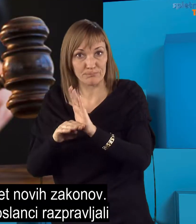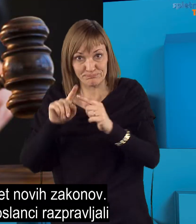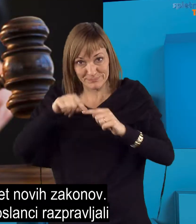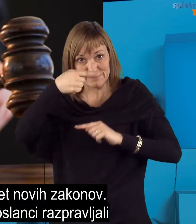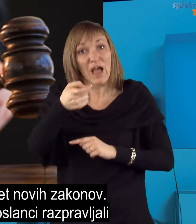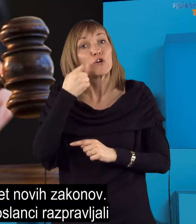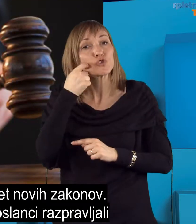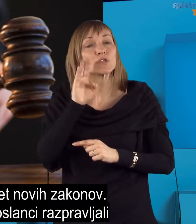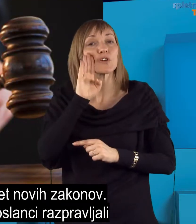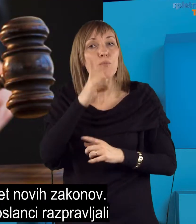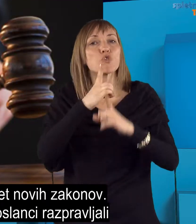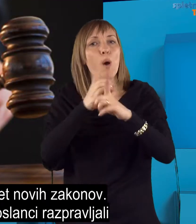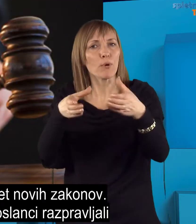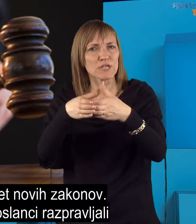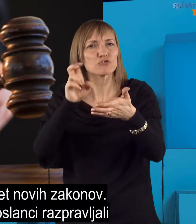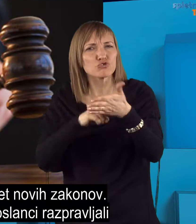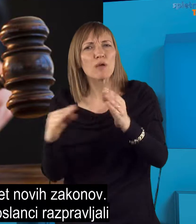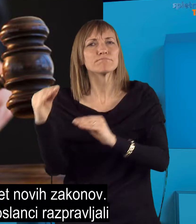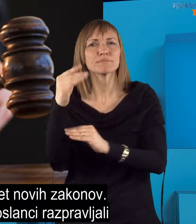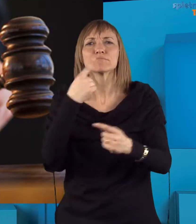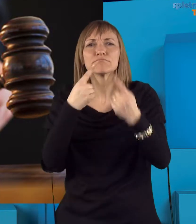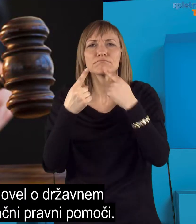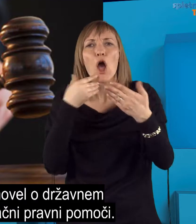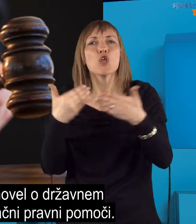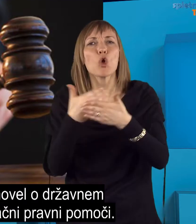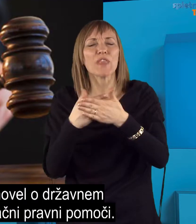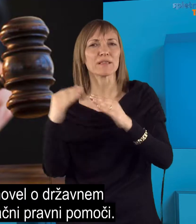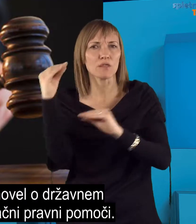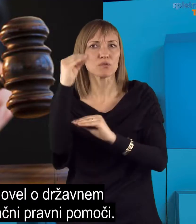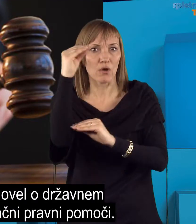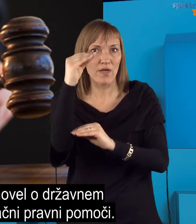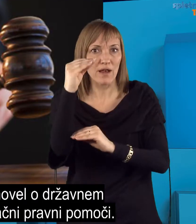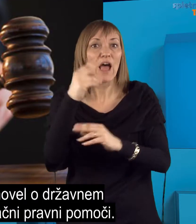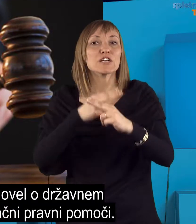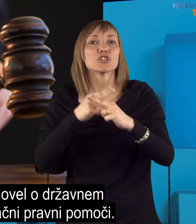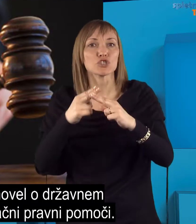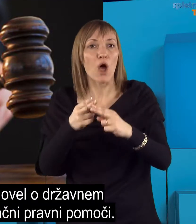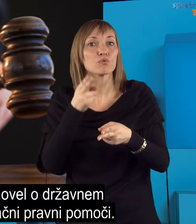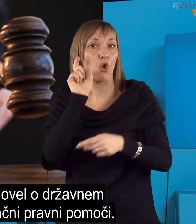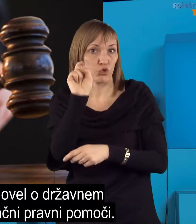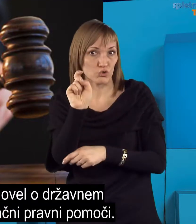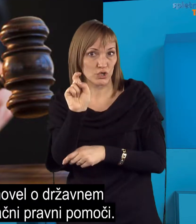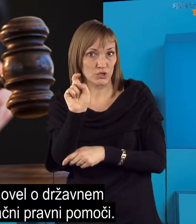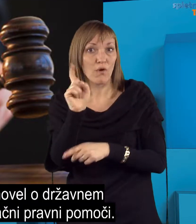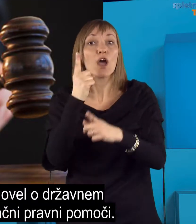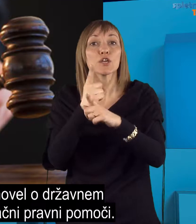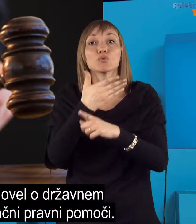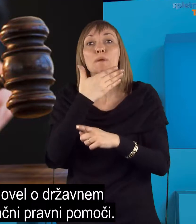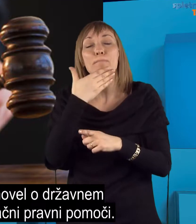V četrtek bodo poslanci razpravljali še v predlogih novel o državnem tožilstvu in brezplačni pravni